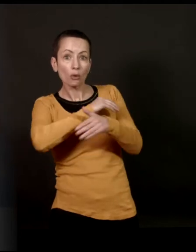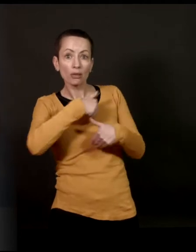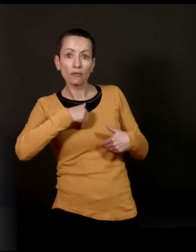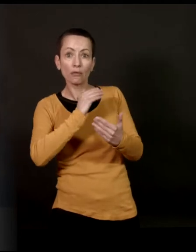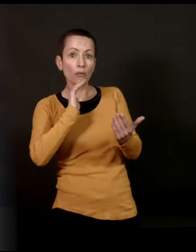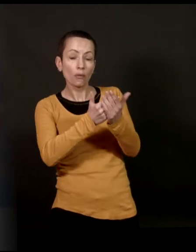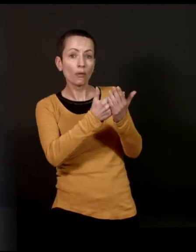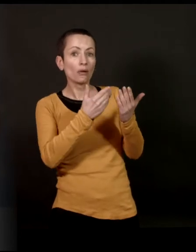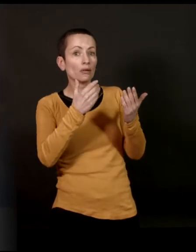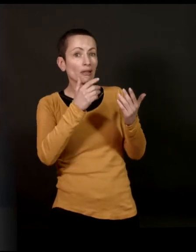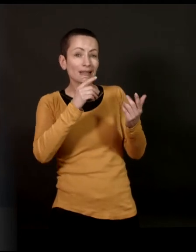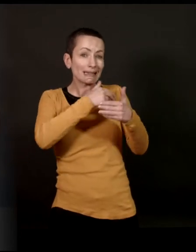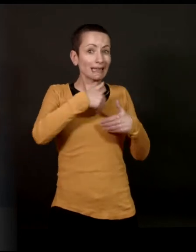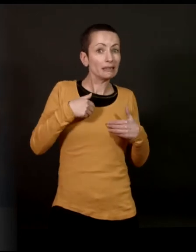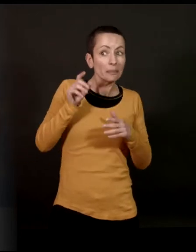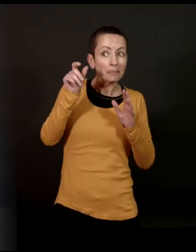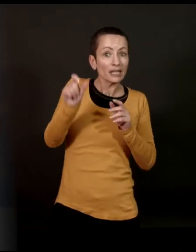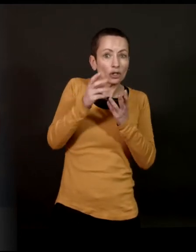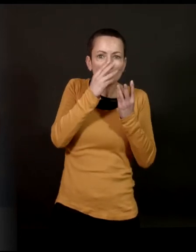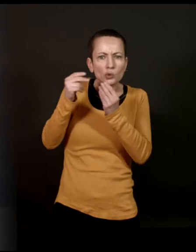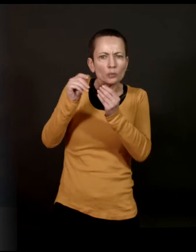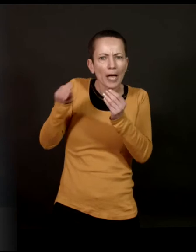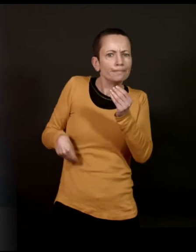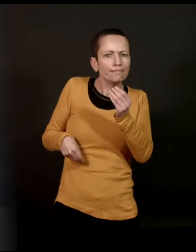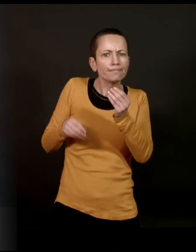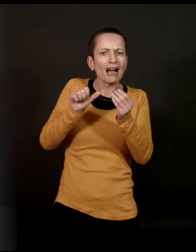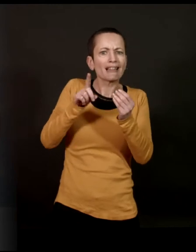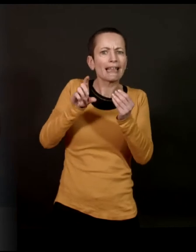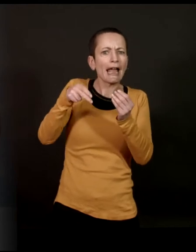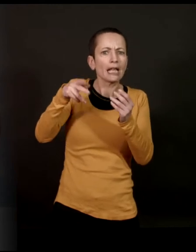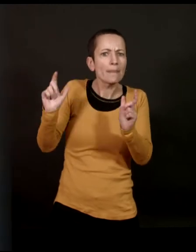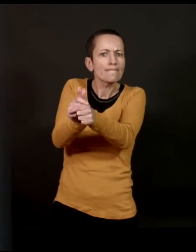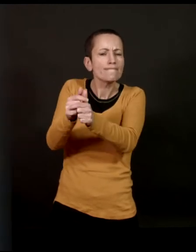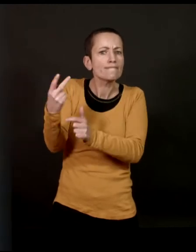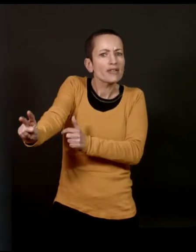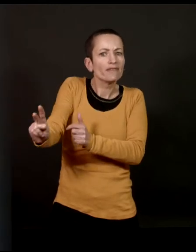pour une dernière confrontation avec un nouveau suspect qui venait d'émerger, dont les empreintes ADN avaient été retrouvées.